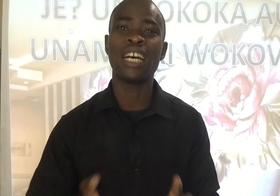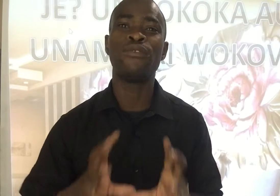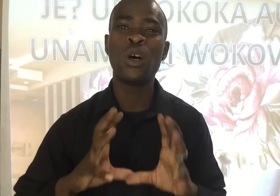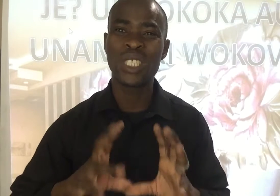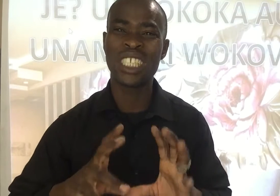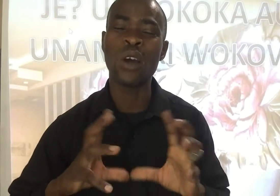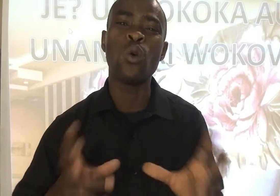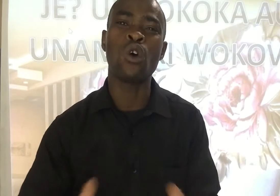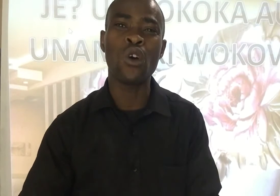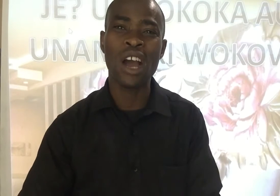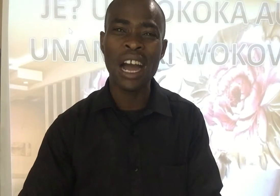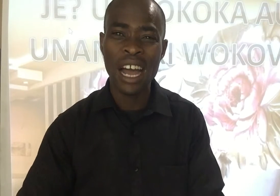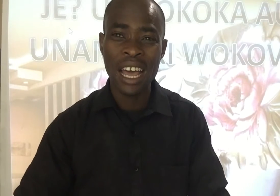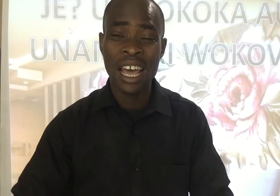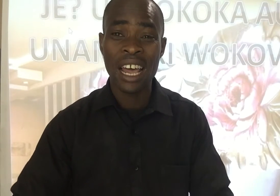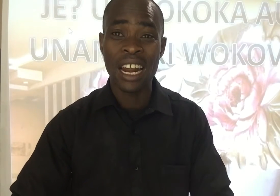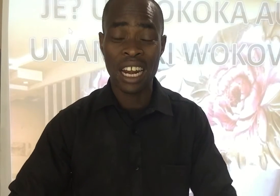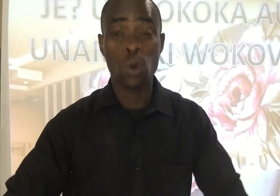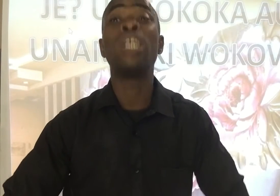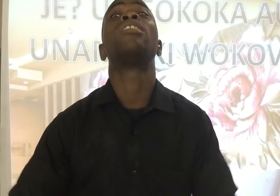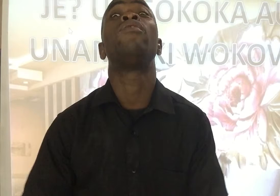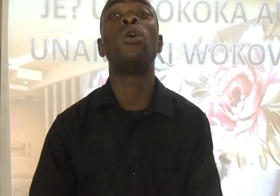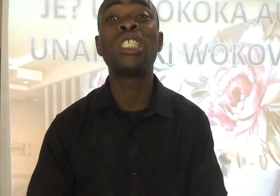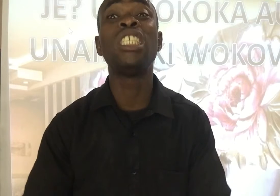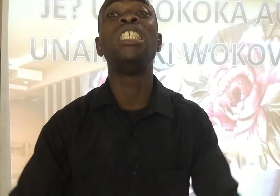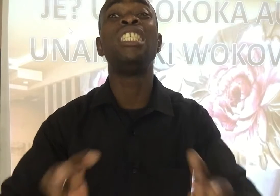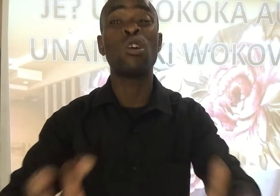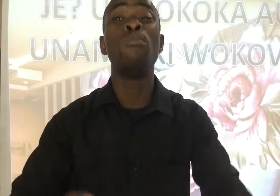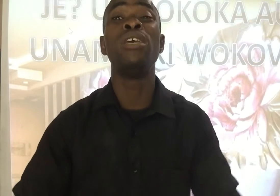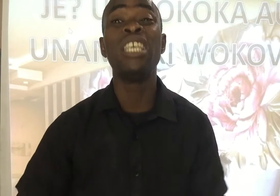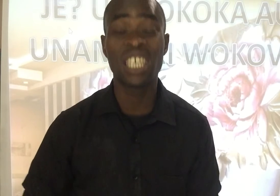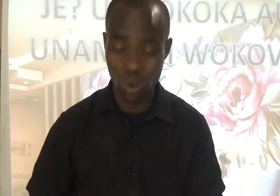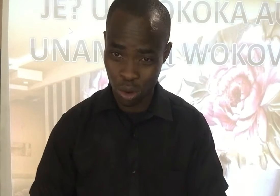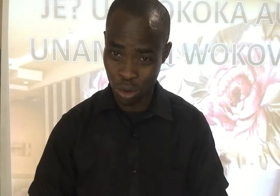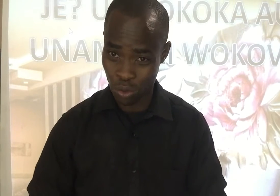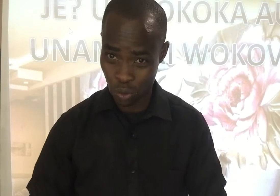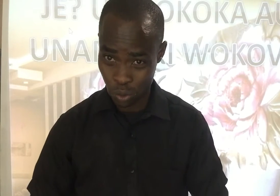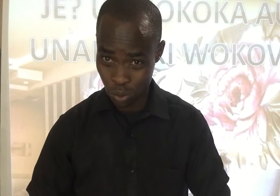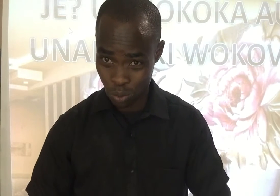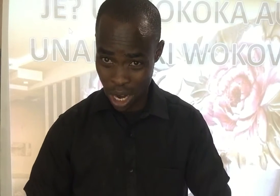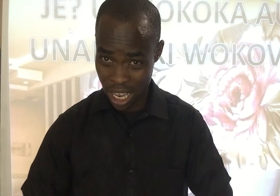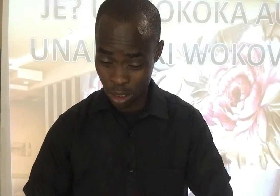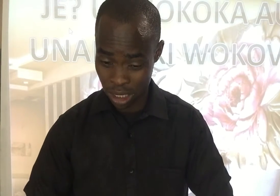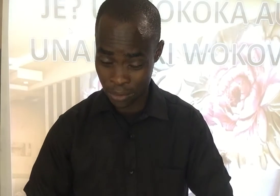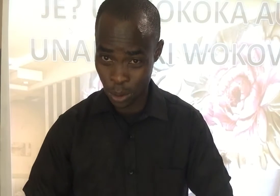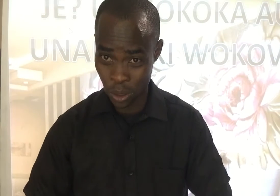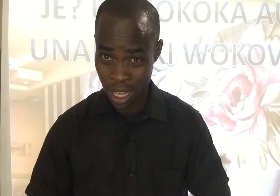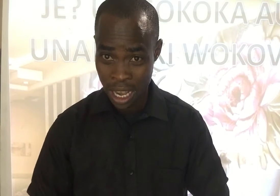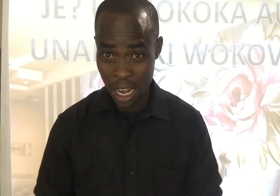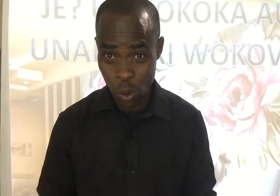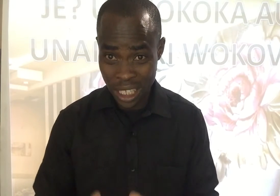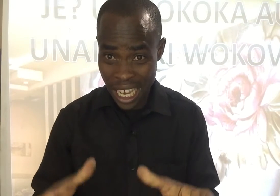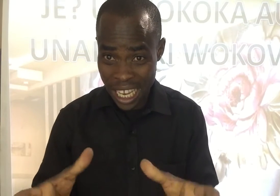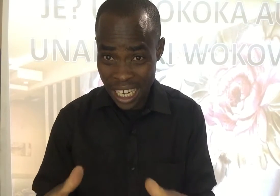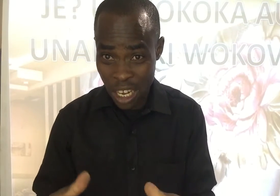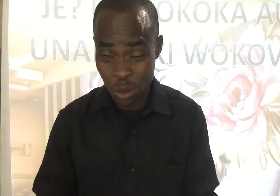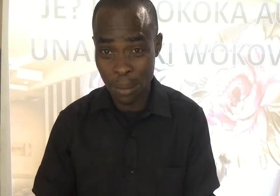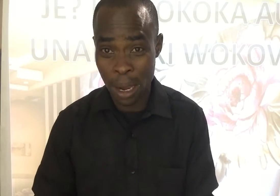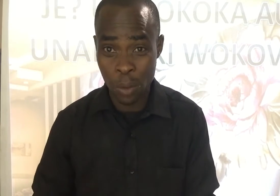tafauti ya kuokoka na kuna tafauti ya kumiliki okovu Buwana Yesu wa sifiwe Na kuletia hili neno kwa sababu